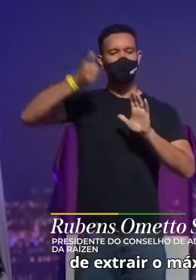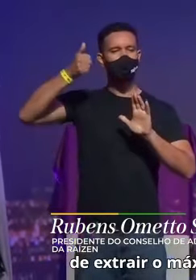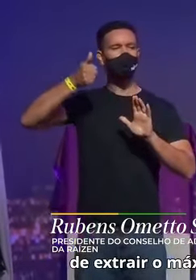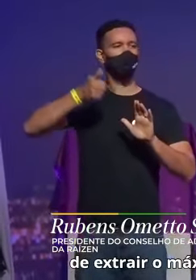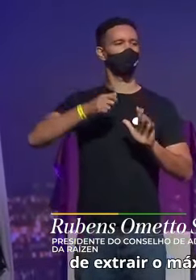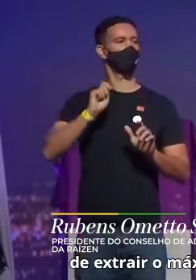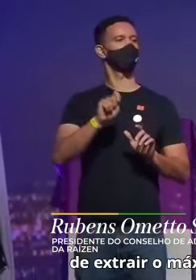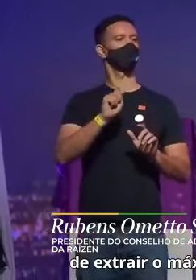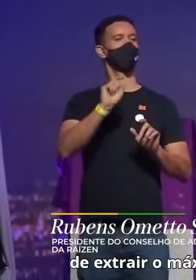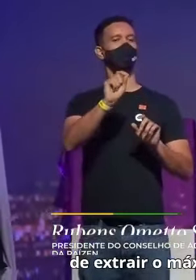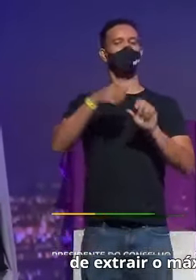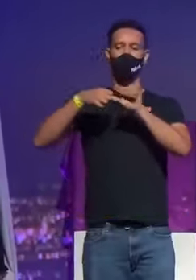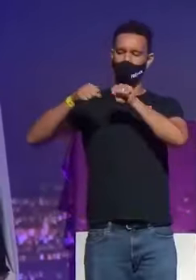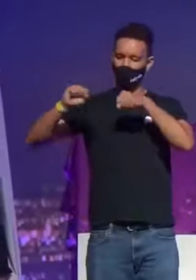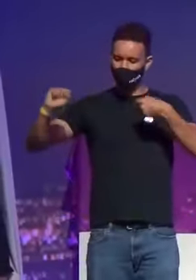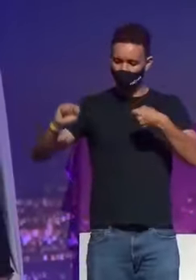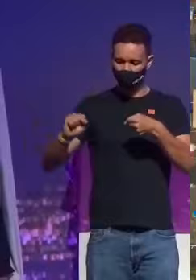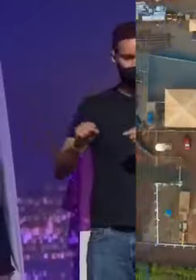tem a cana-de-açúcar.